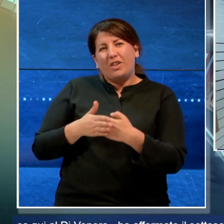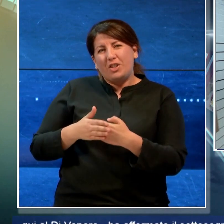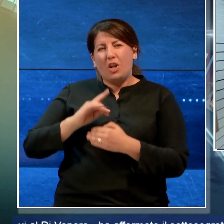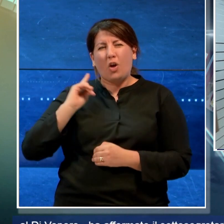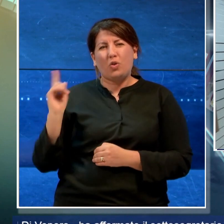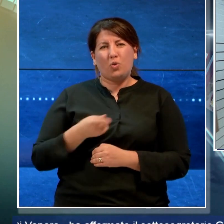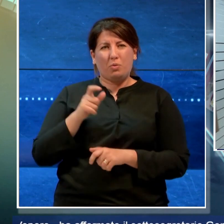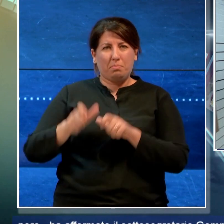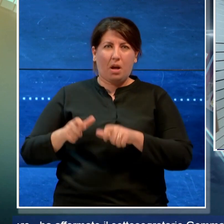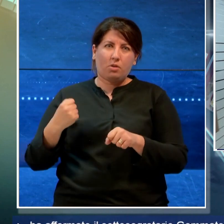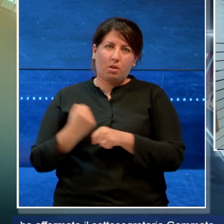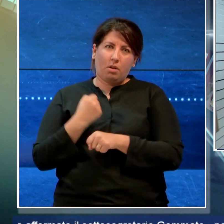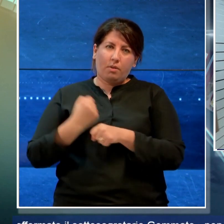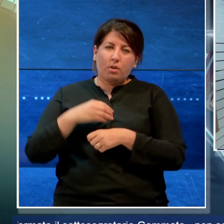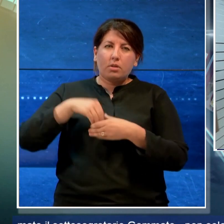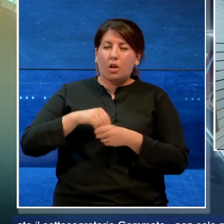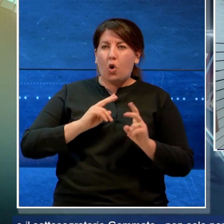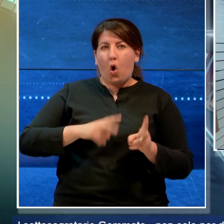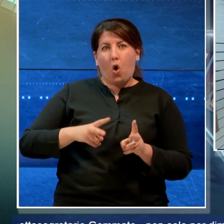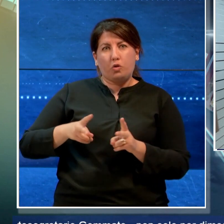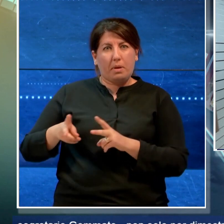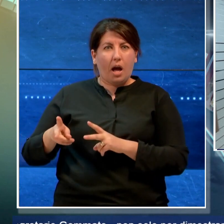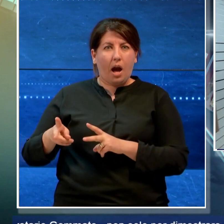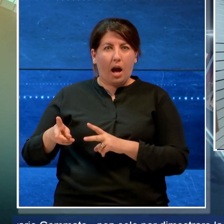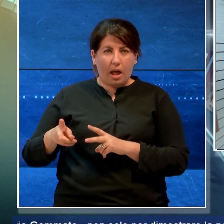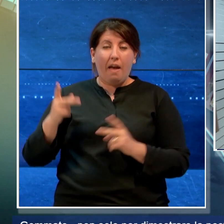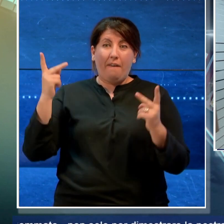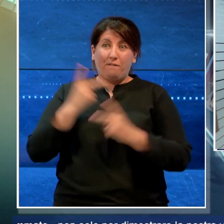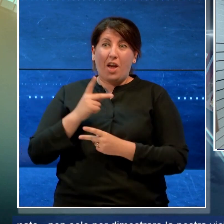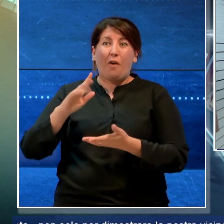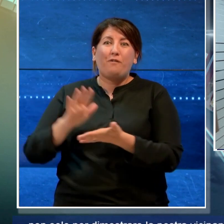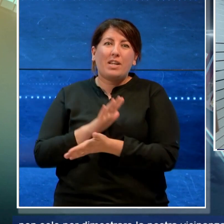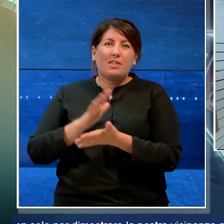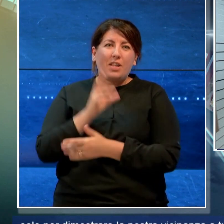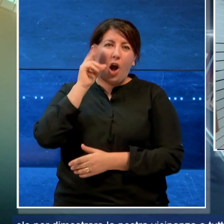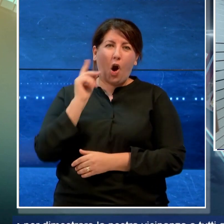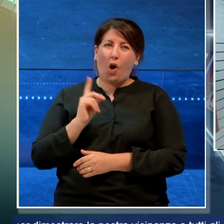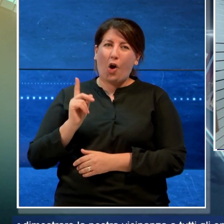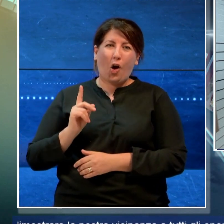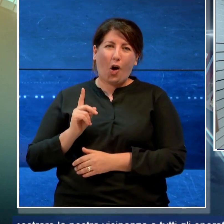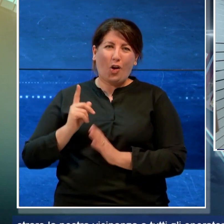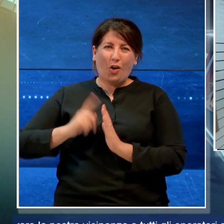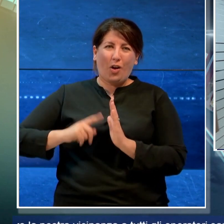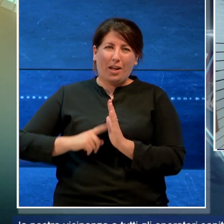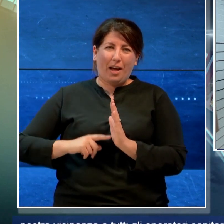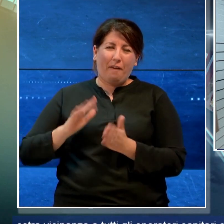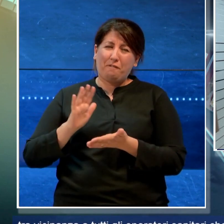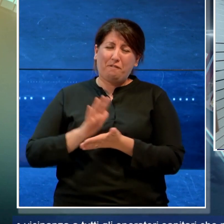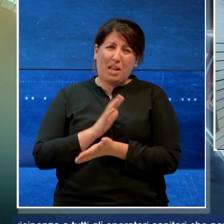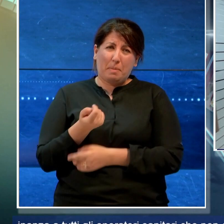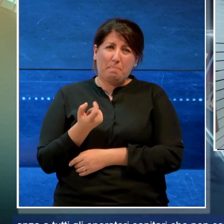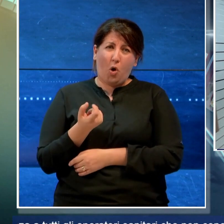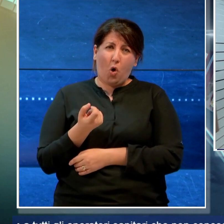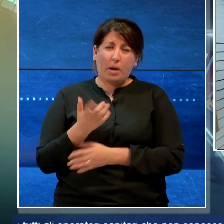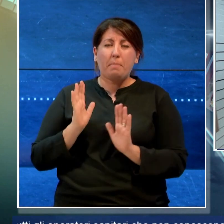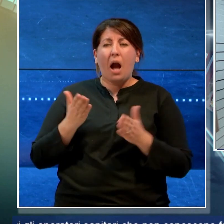tutti gli operatori sanitari che non conoscono festività sul calendario ma soprattutto ai